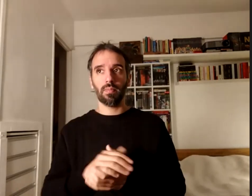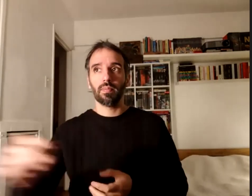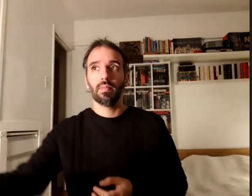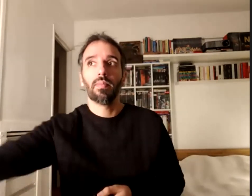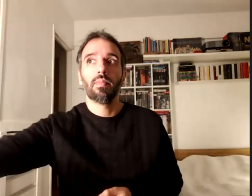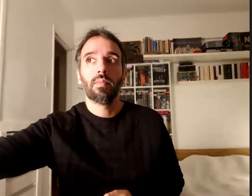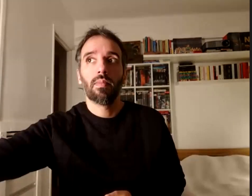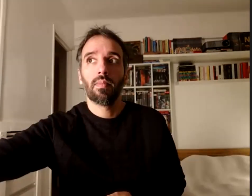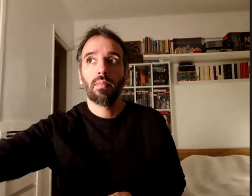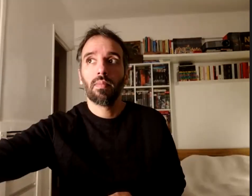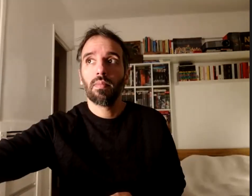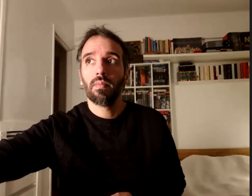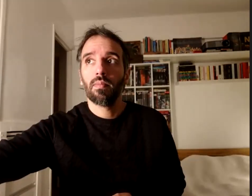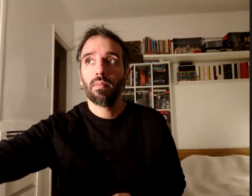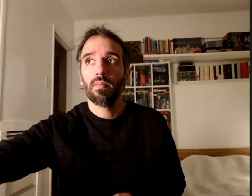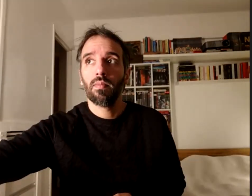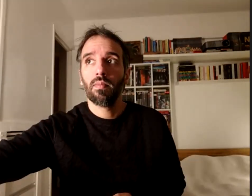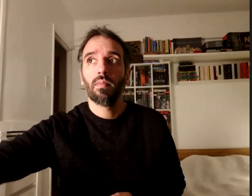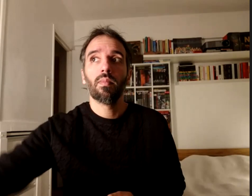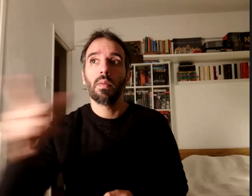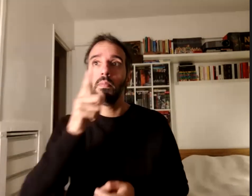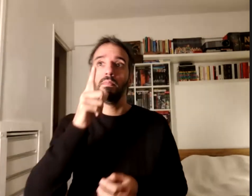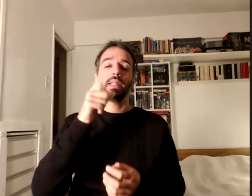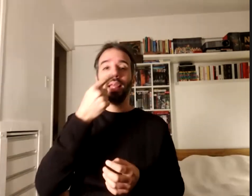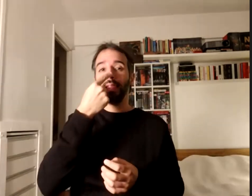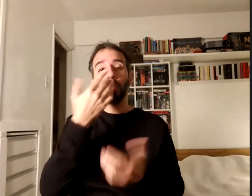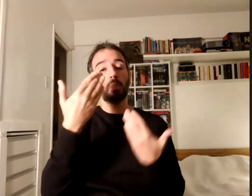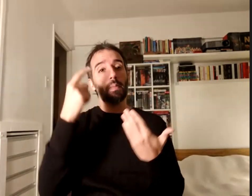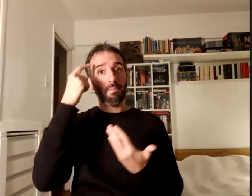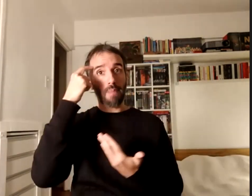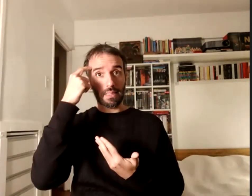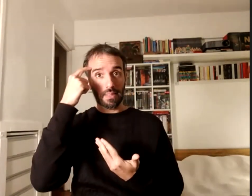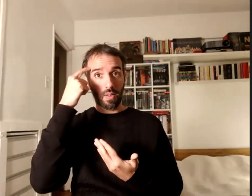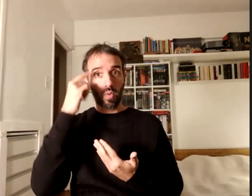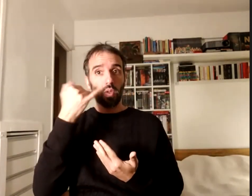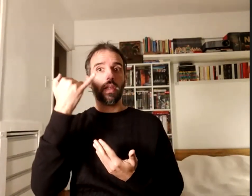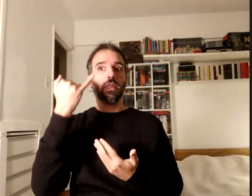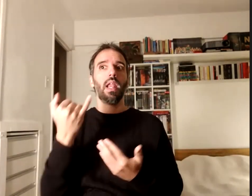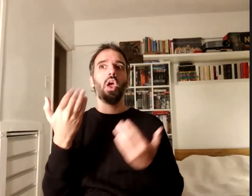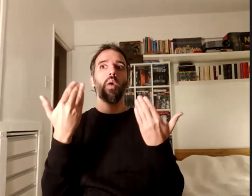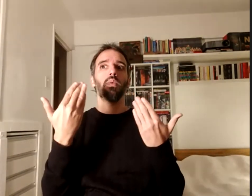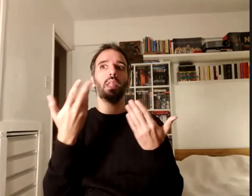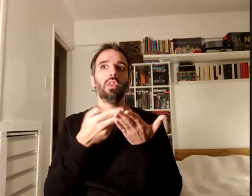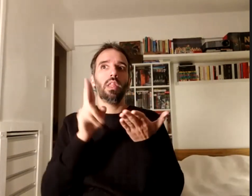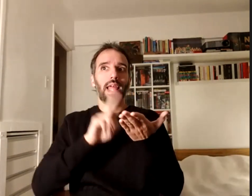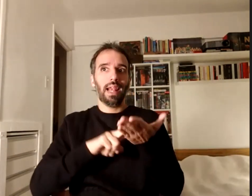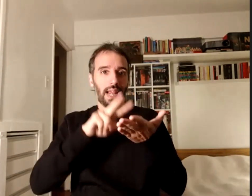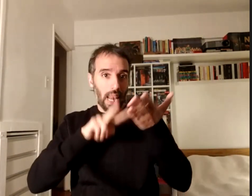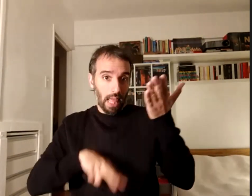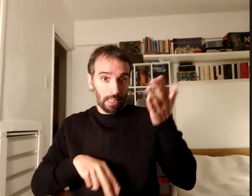parecía interesante poder pensar cuando uno tiene la oportunidad de releerse qué es lo que nos parece